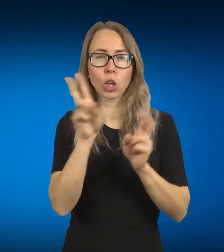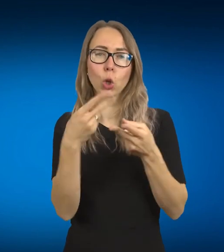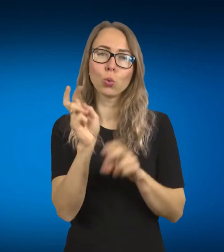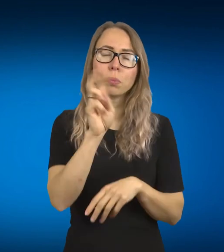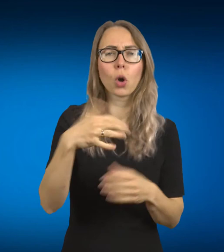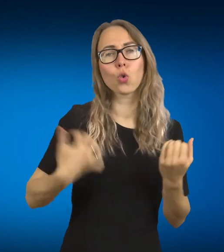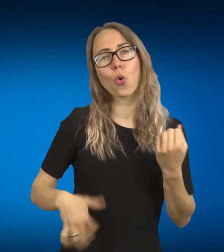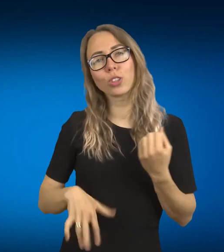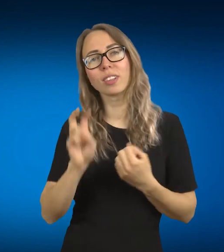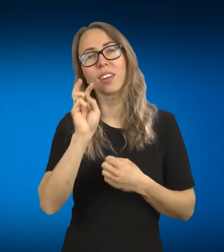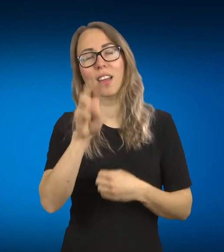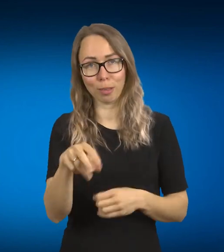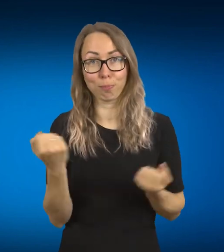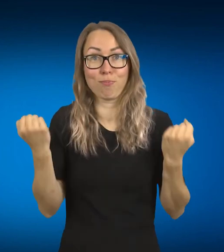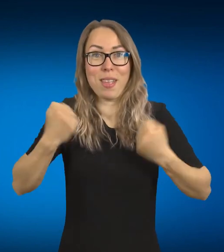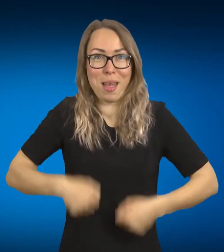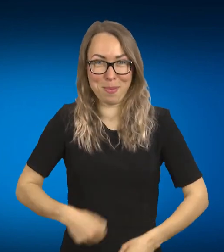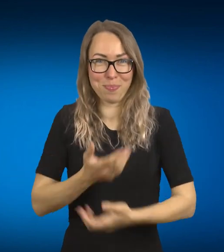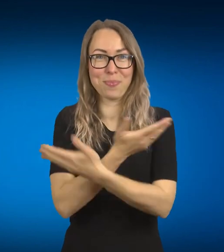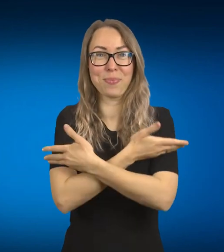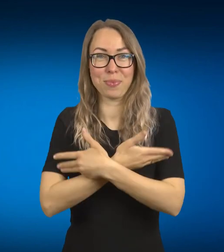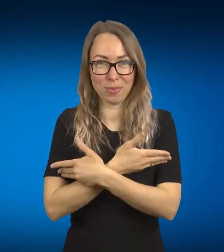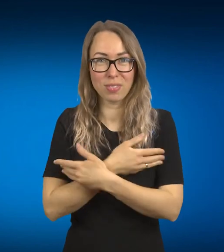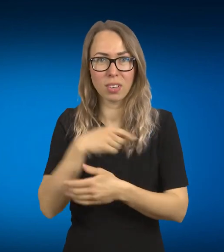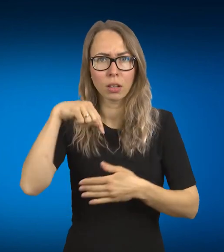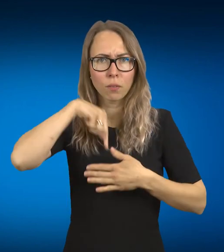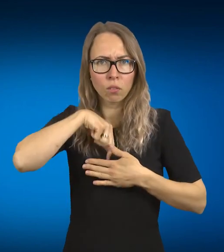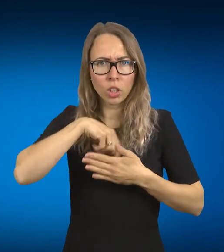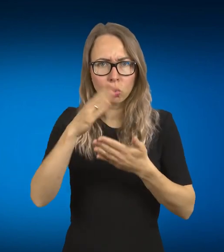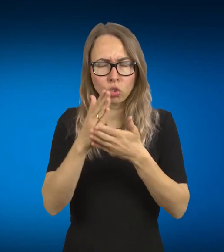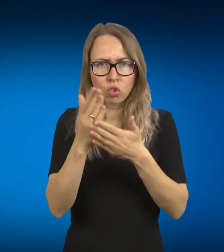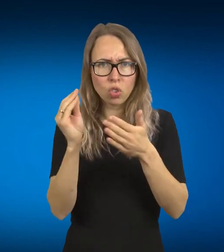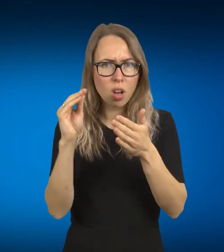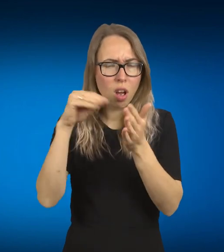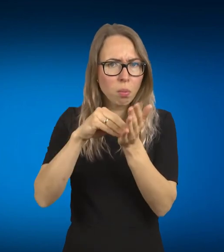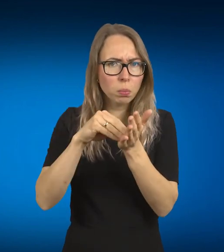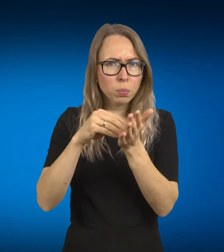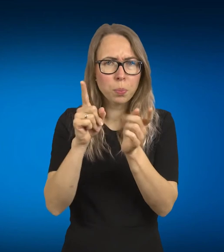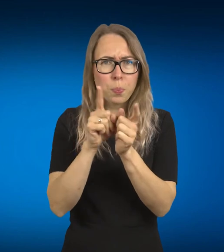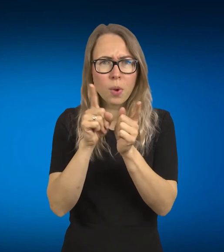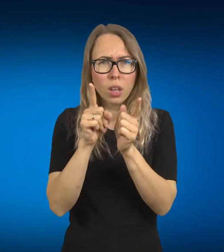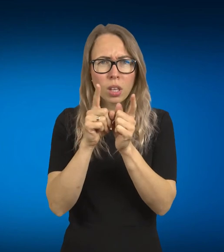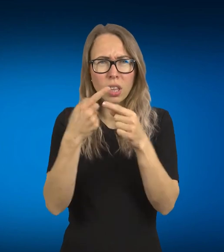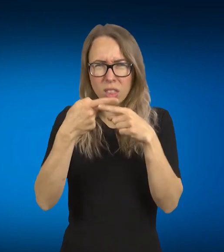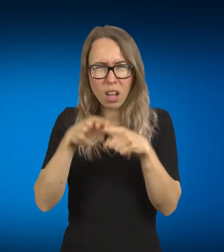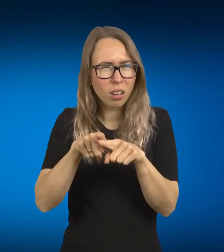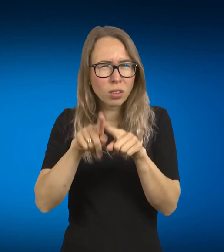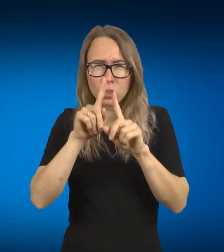žodžiu, įdėktas, nu, skaitmeninės technologijos pačiam drabužėje ir jisai tau